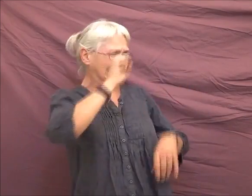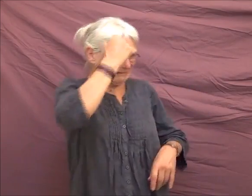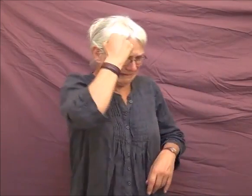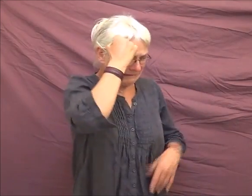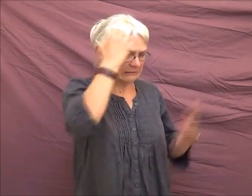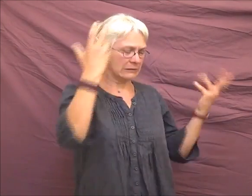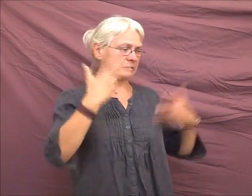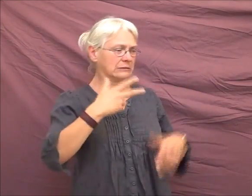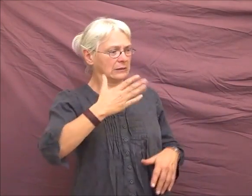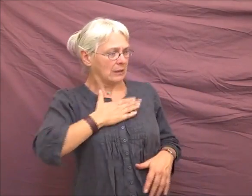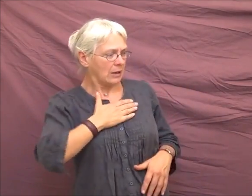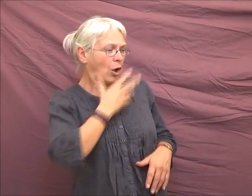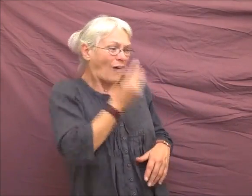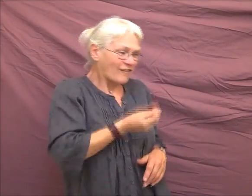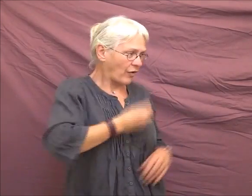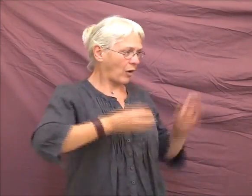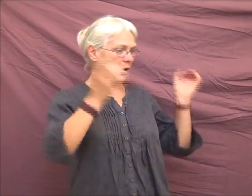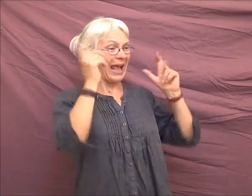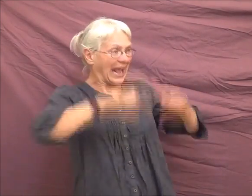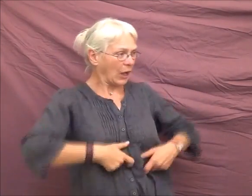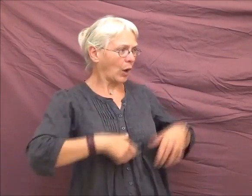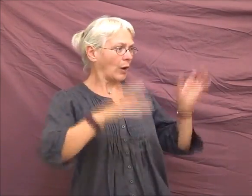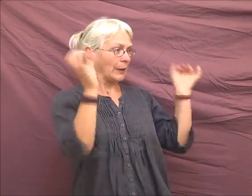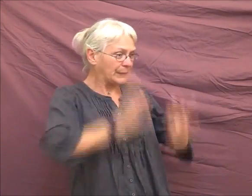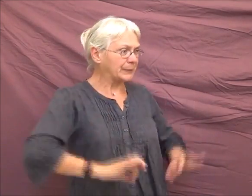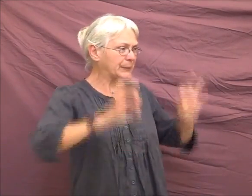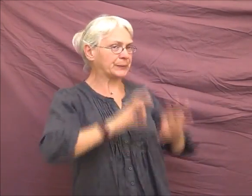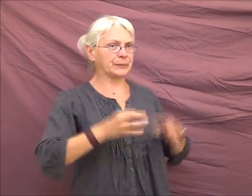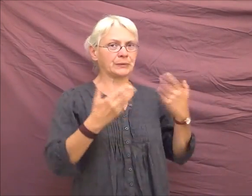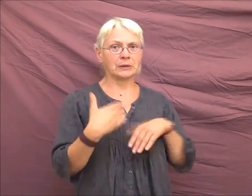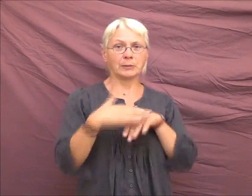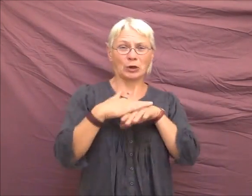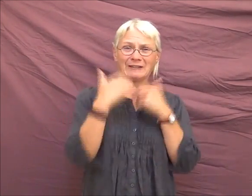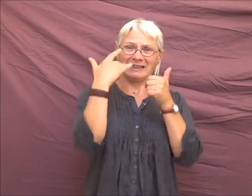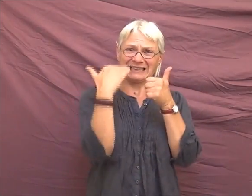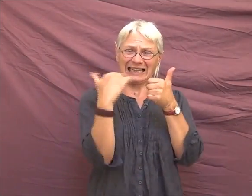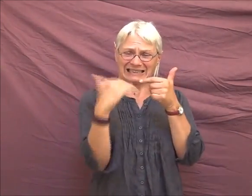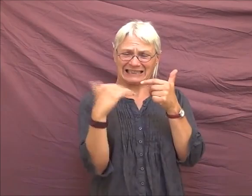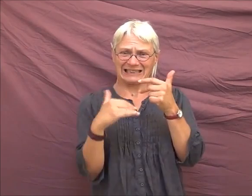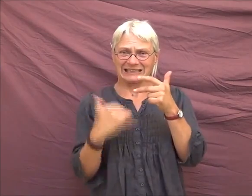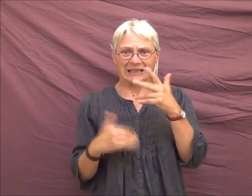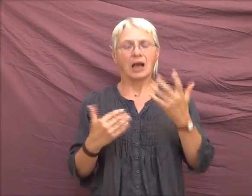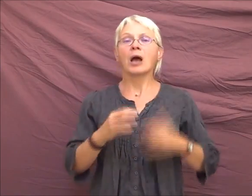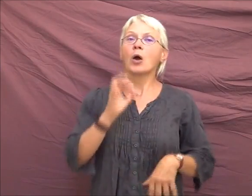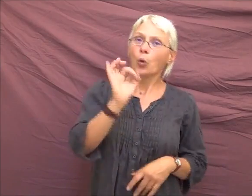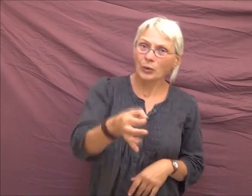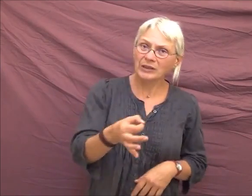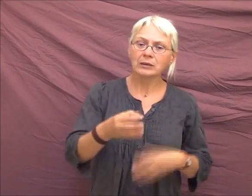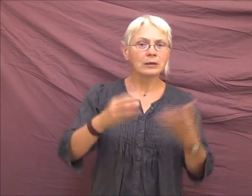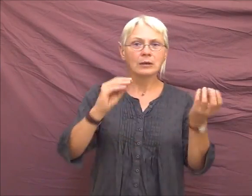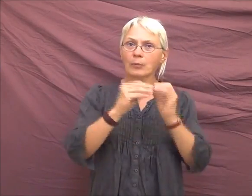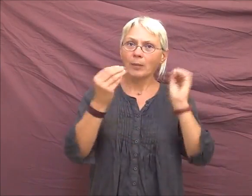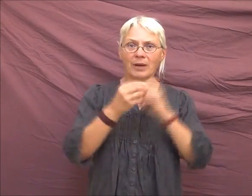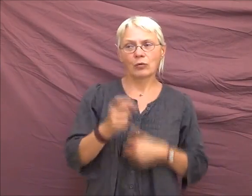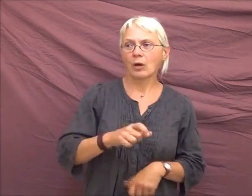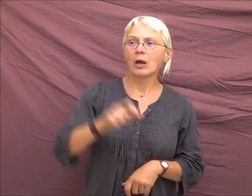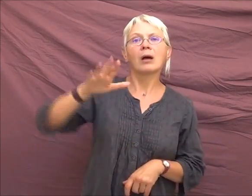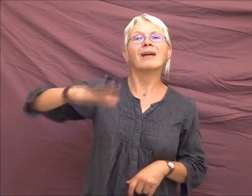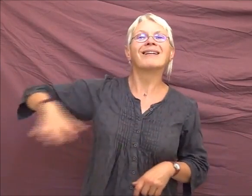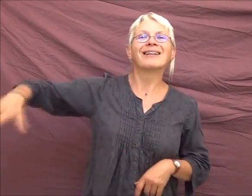regrettent, parce que leur enfant n'a pas d'école, parce que pour X raisons, oui, le problème, c'est la personne qui paye